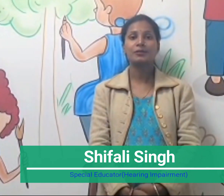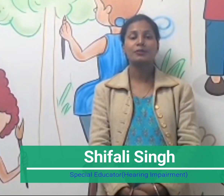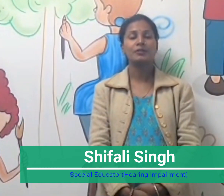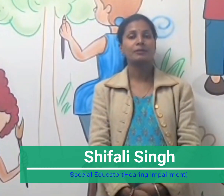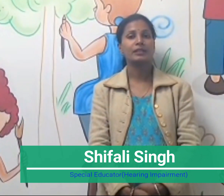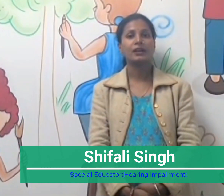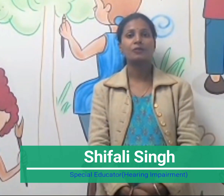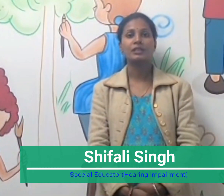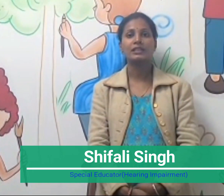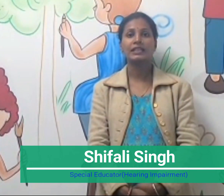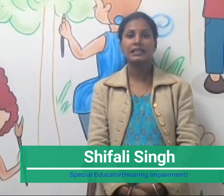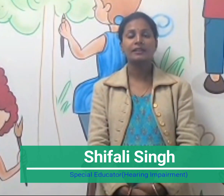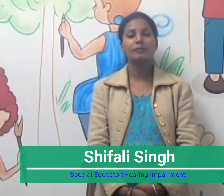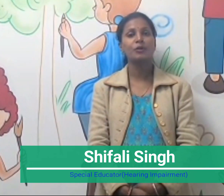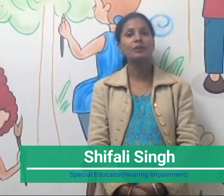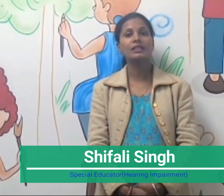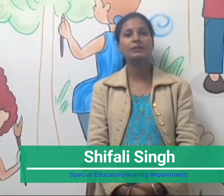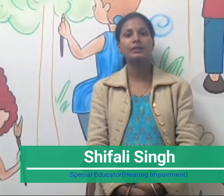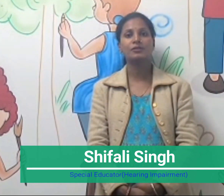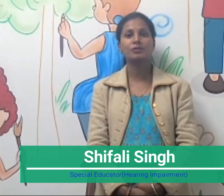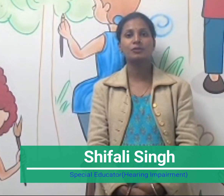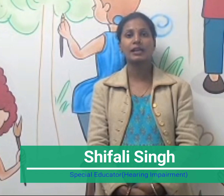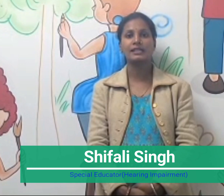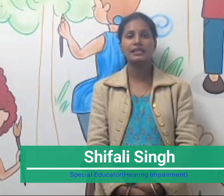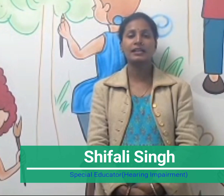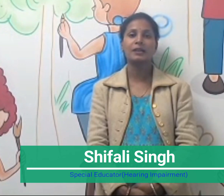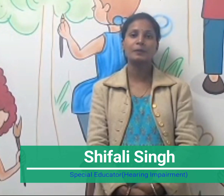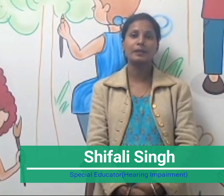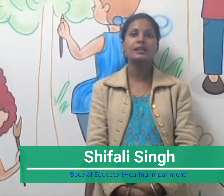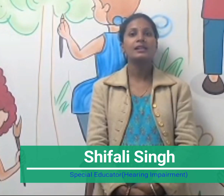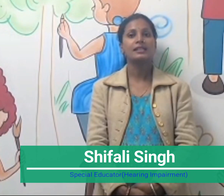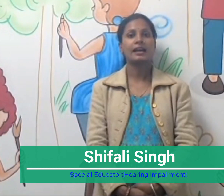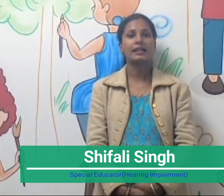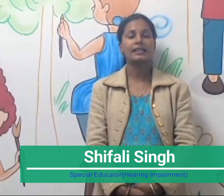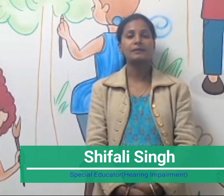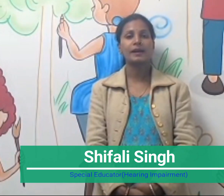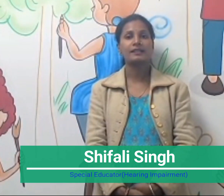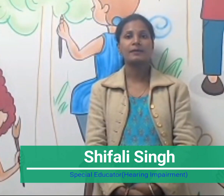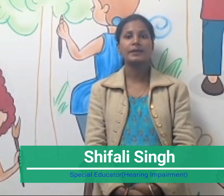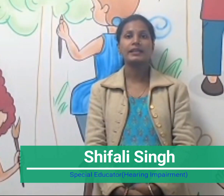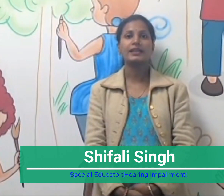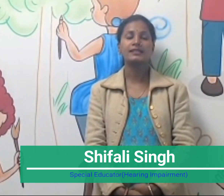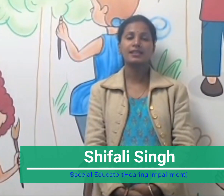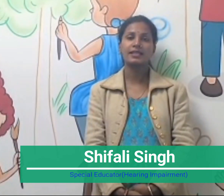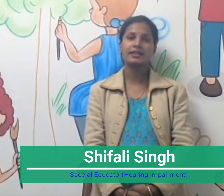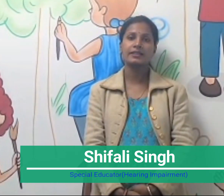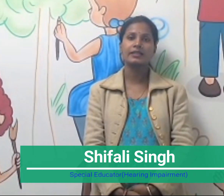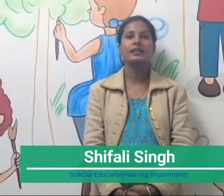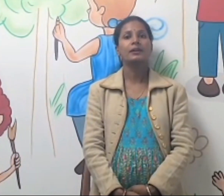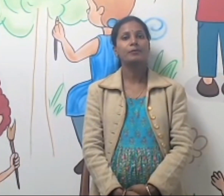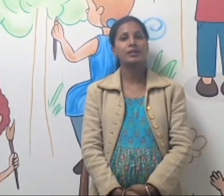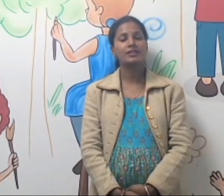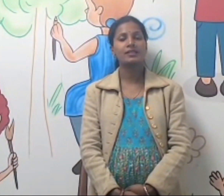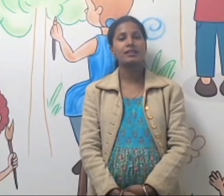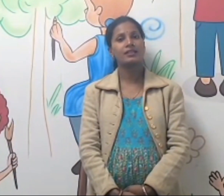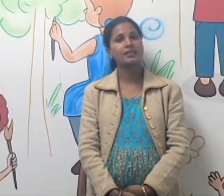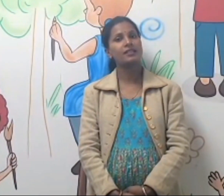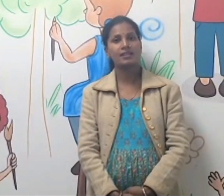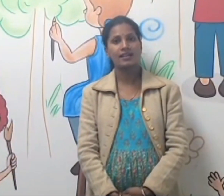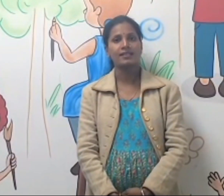को बताऊंगी कि मुखबने बच्चों को कैसे घर पे सांकेतिक भासा में एक से ले करके 20 तगिंती सिखा